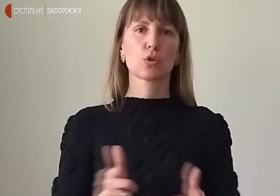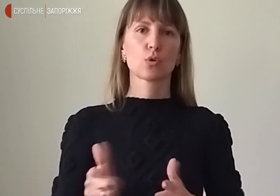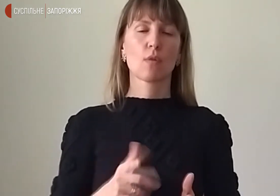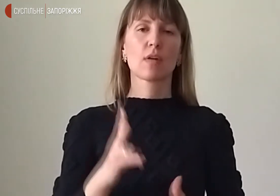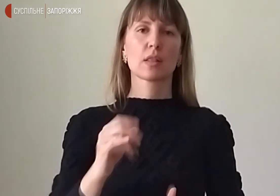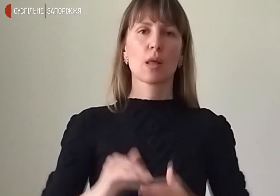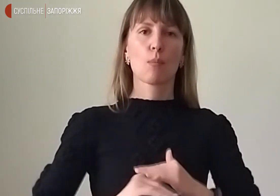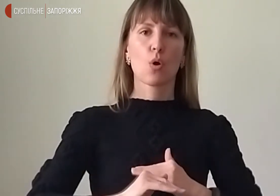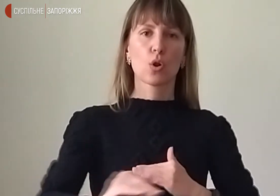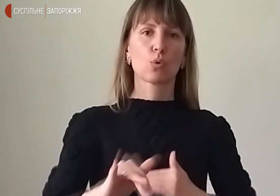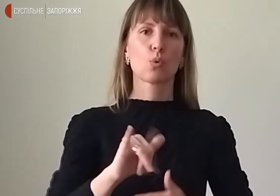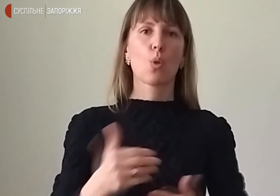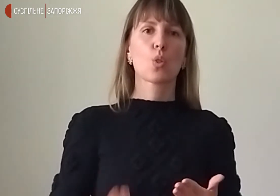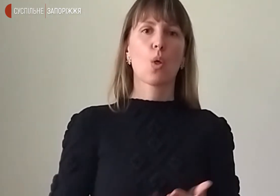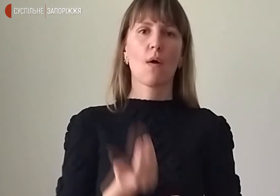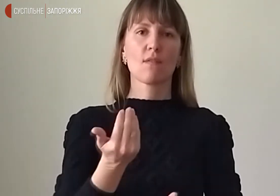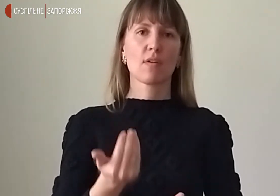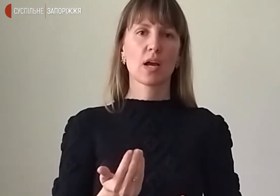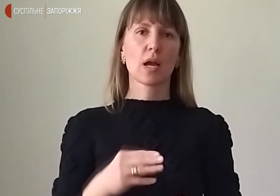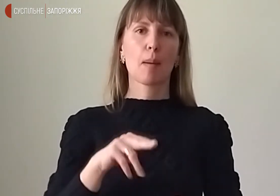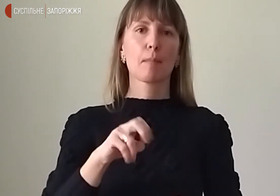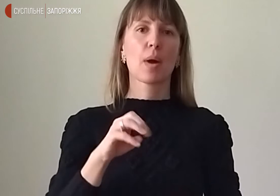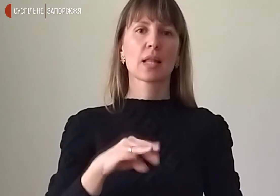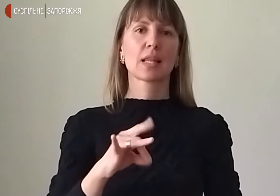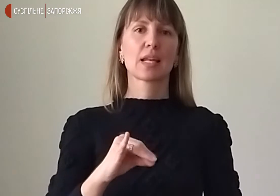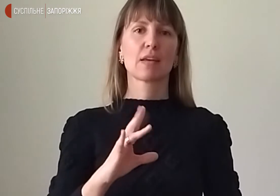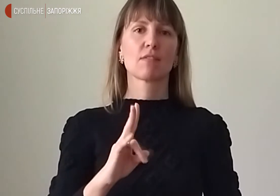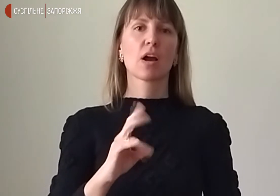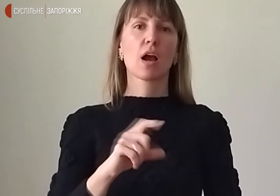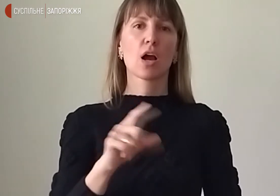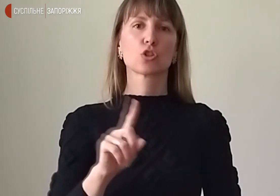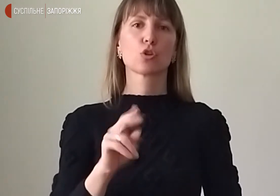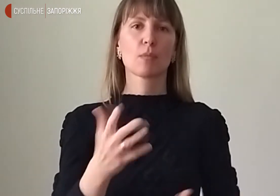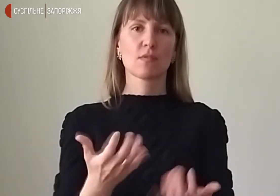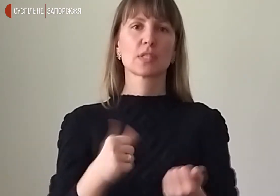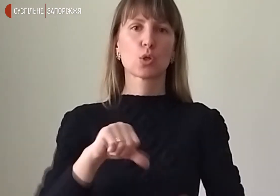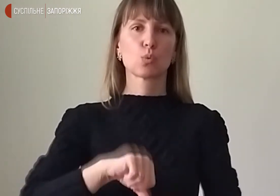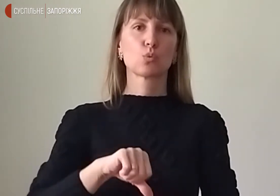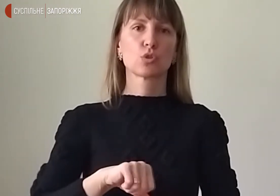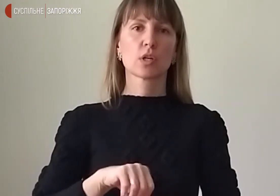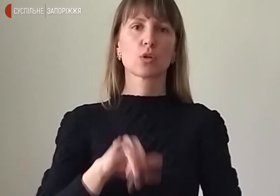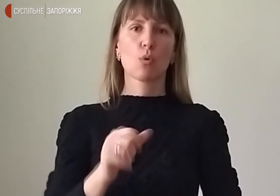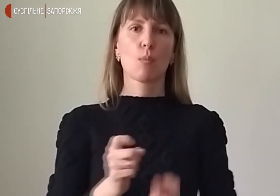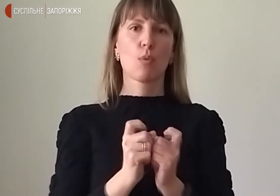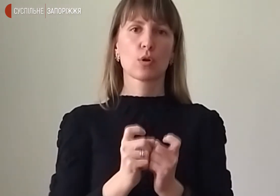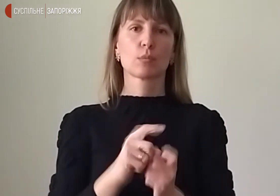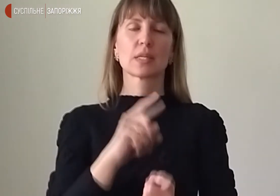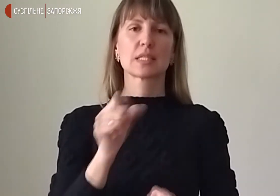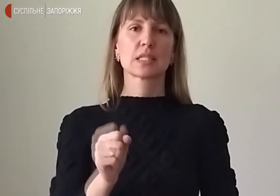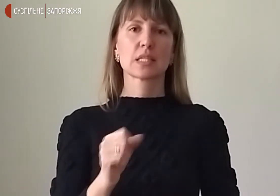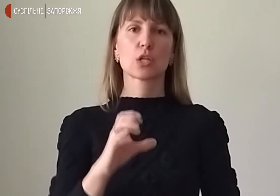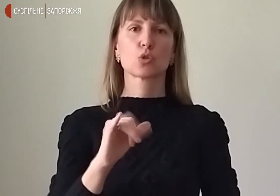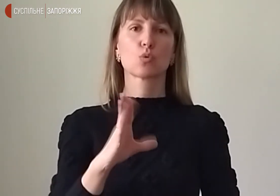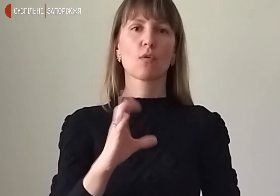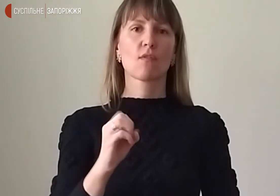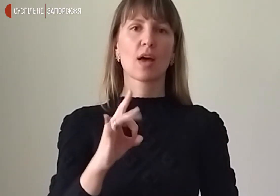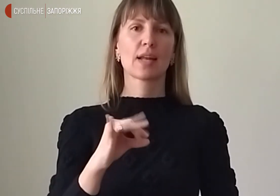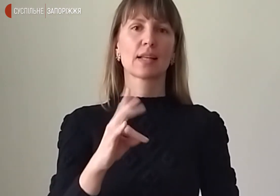полігоні у Нових Петрівках із тим, щоб взяти участь у боротьбі за суверенітет та територіальну